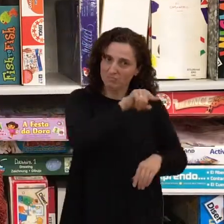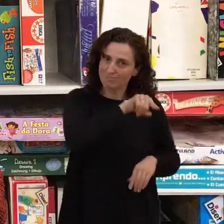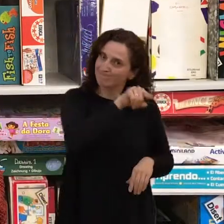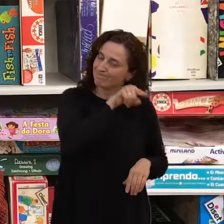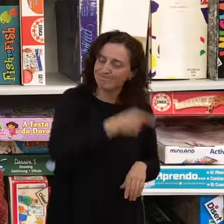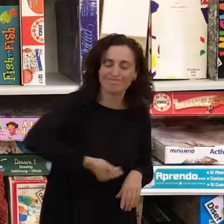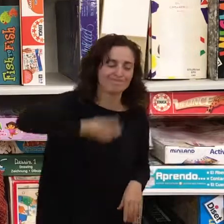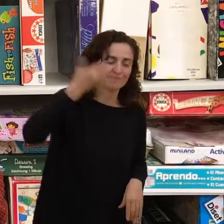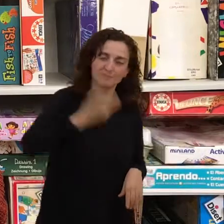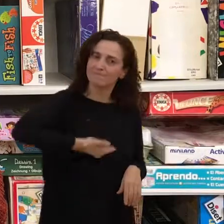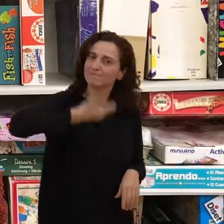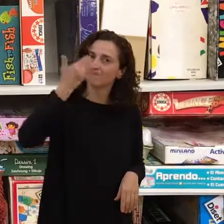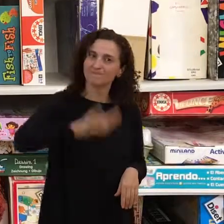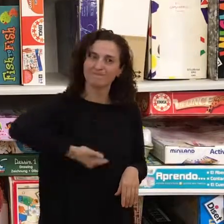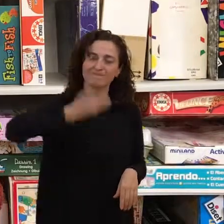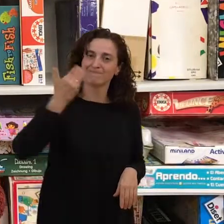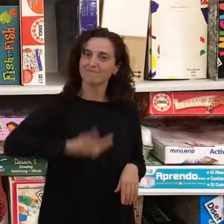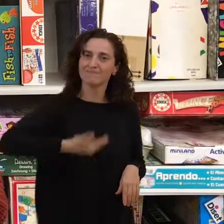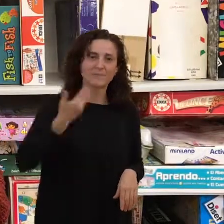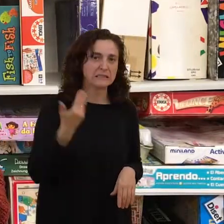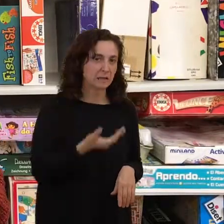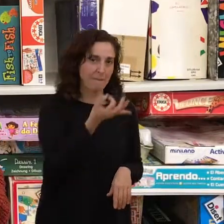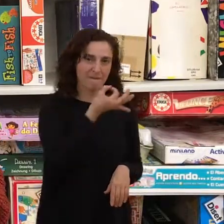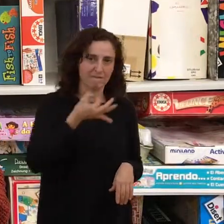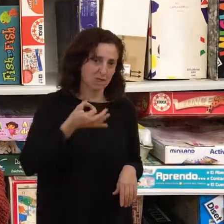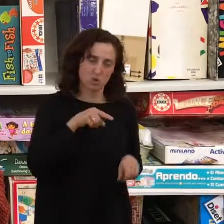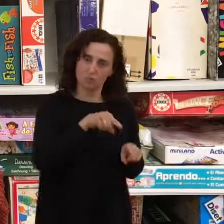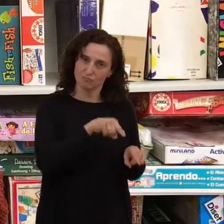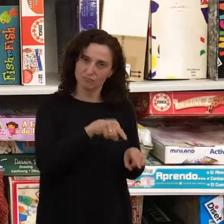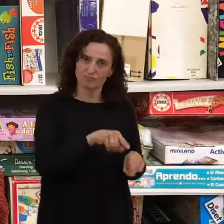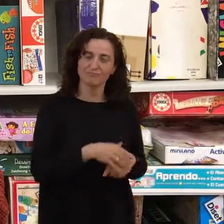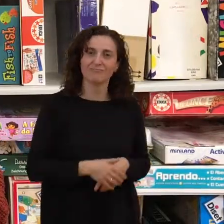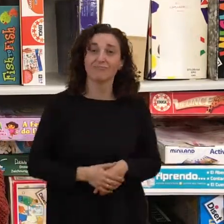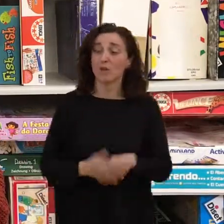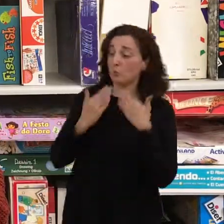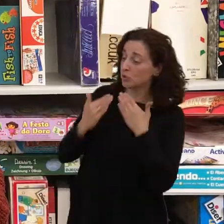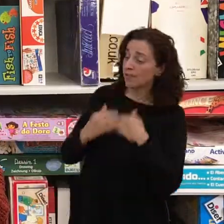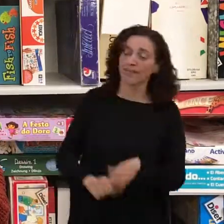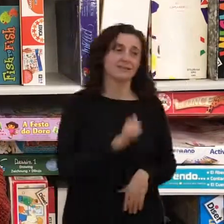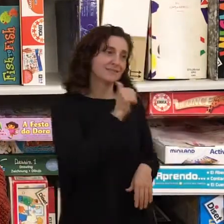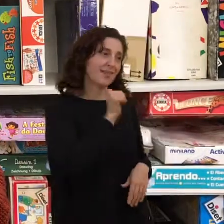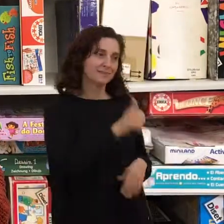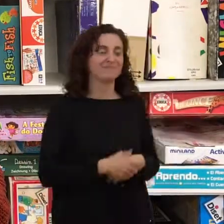ideal en la que pudieran acceder las personas sordas. Muchas gracias. Gracias. Gracias. Gracias.